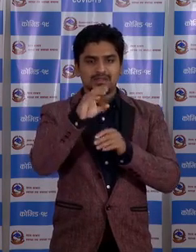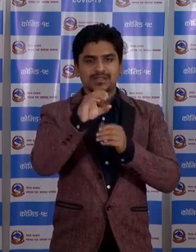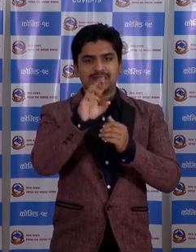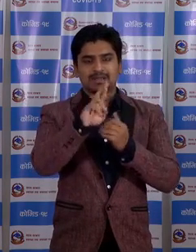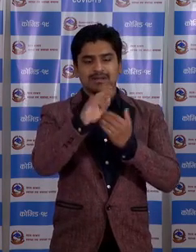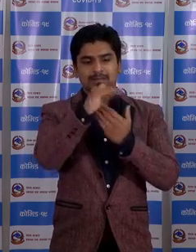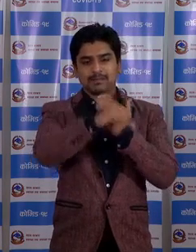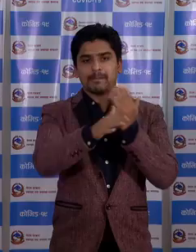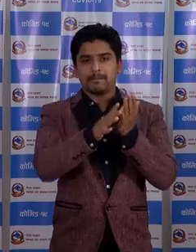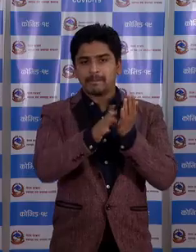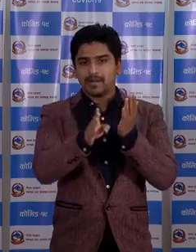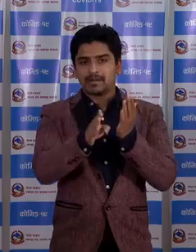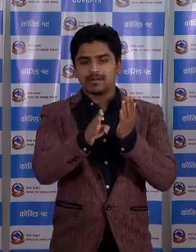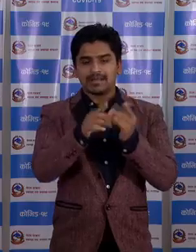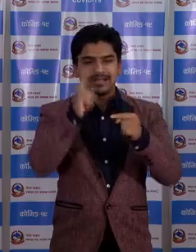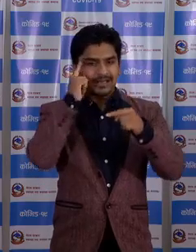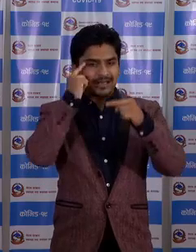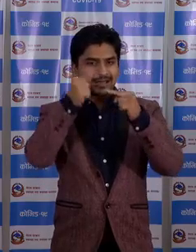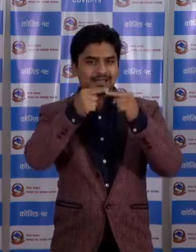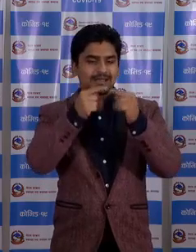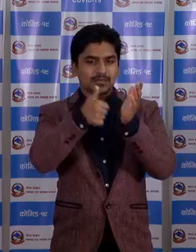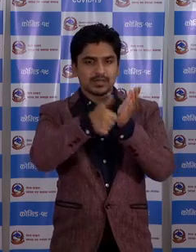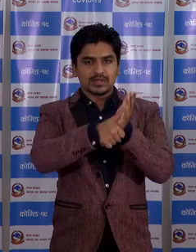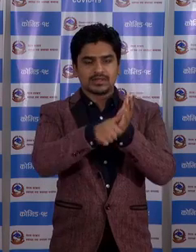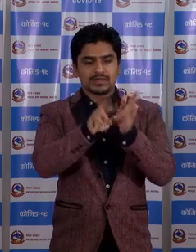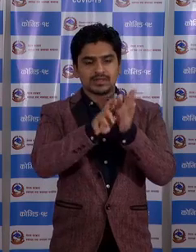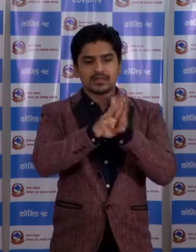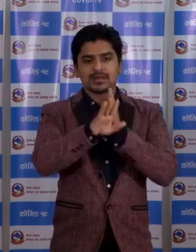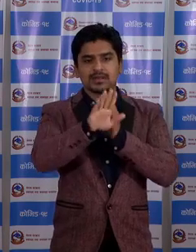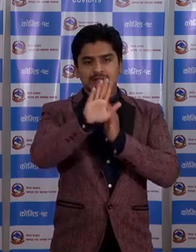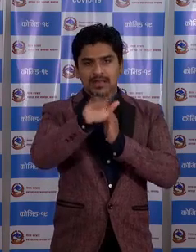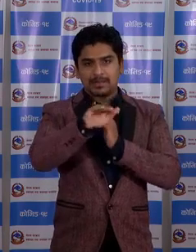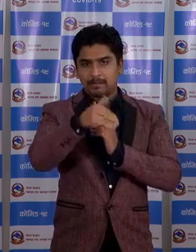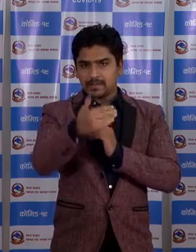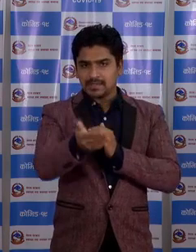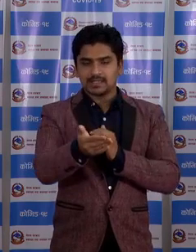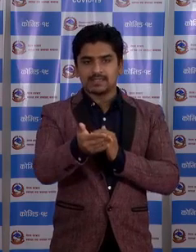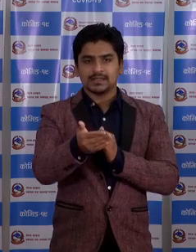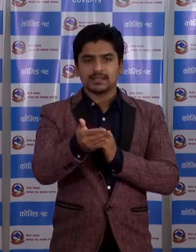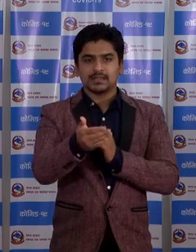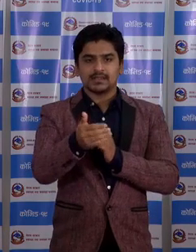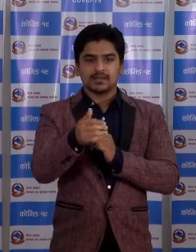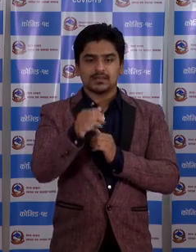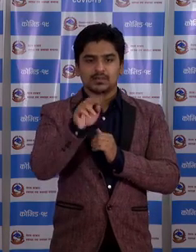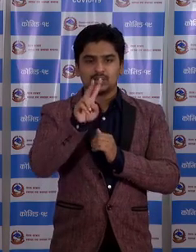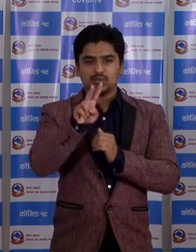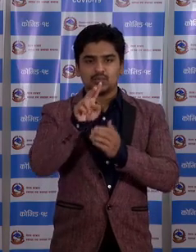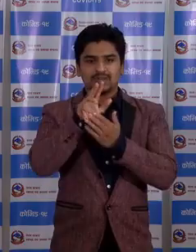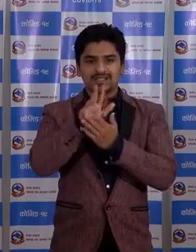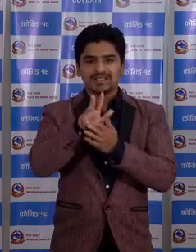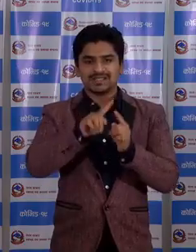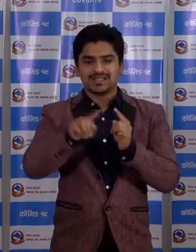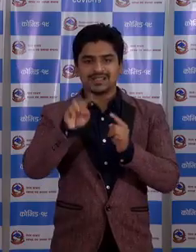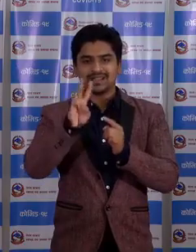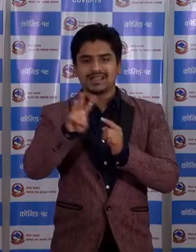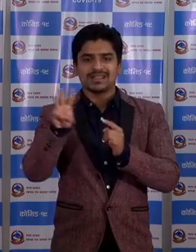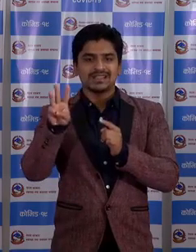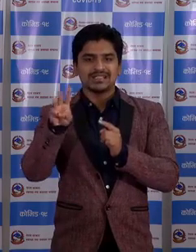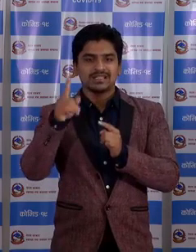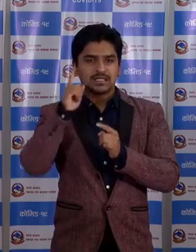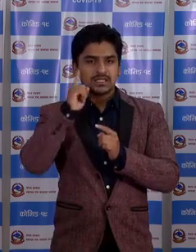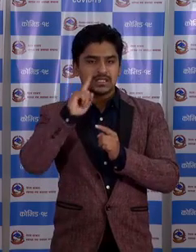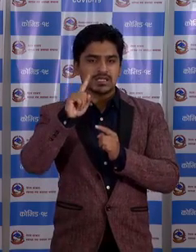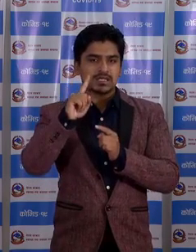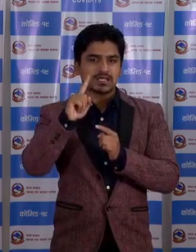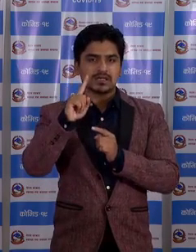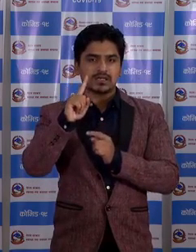प्रविदिवाट नेगेटिव परिक्षेन को नतिजा आये पस्चाद 29 देखी 37 दिन